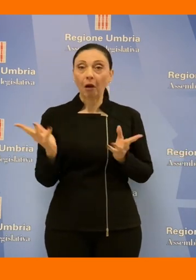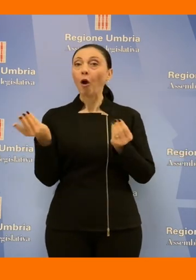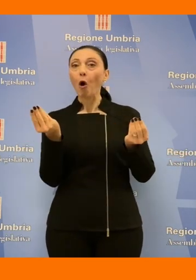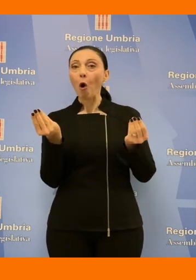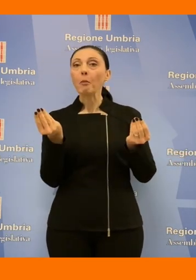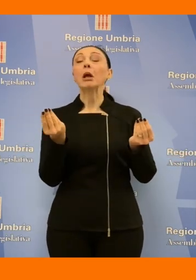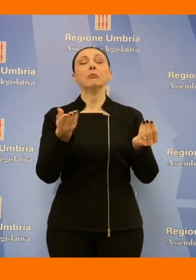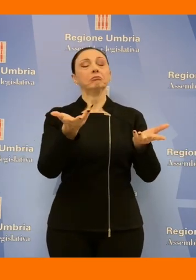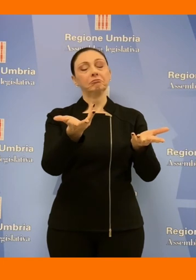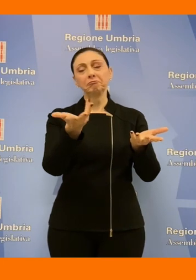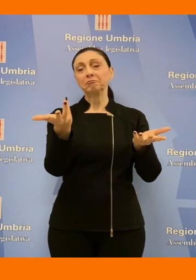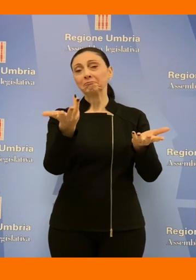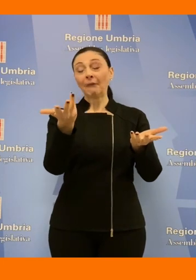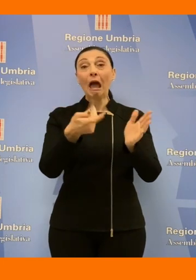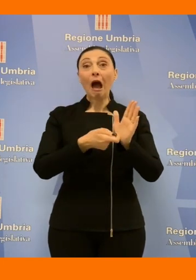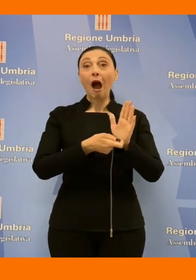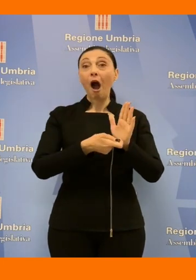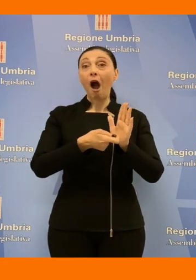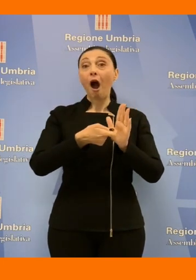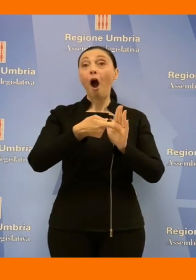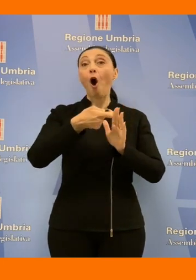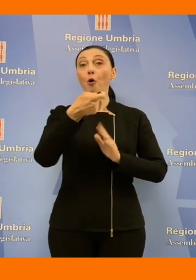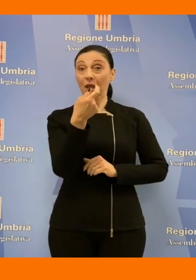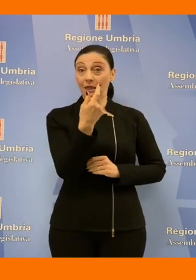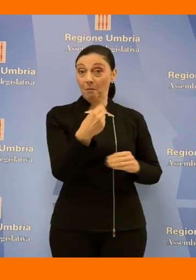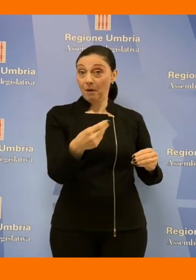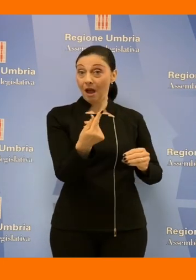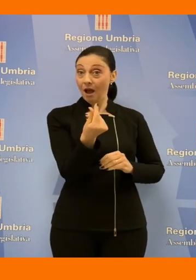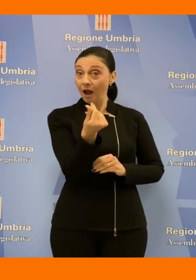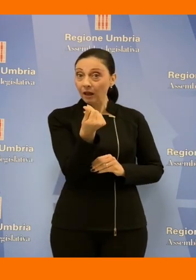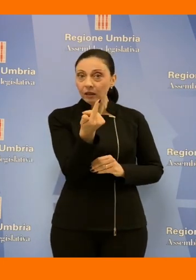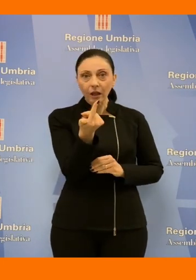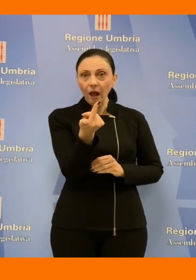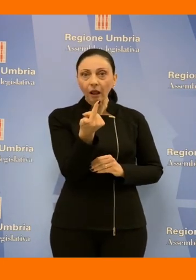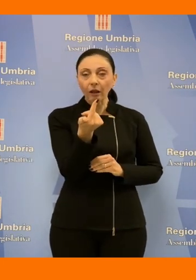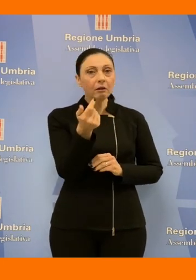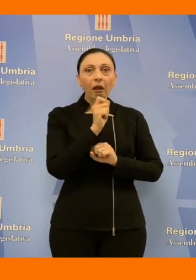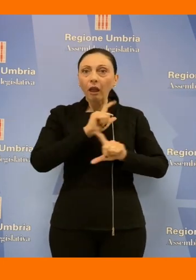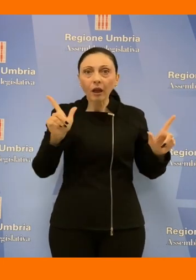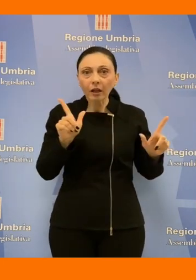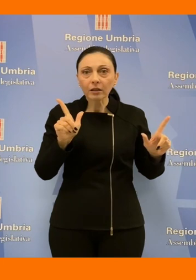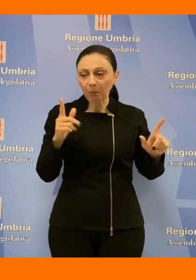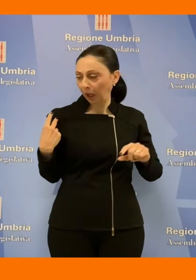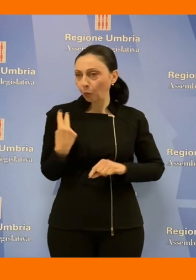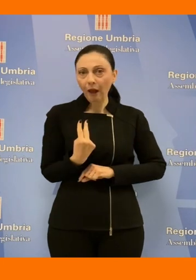aumenti dei costi dei materiali incredibili negli ultimi due anni immaginate al 2007 per noi è